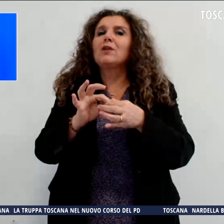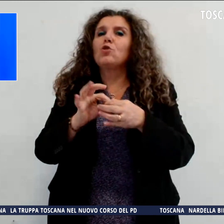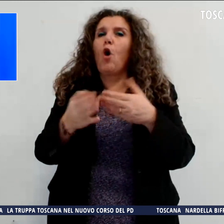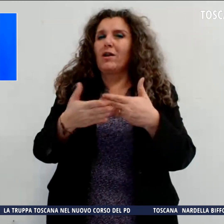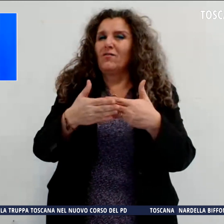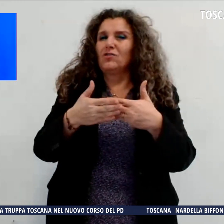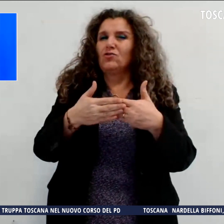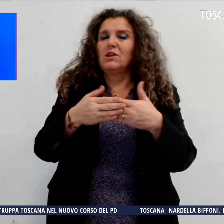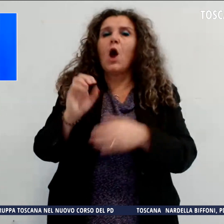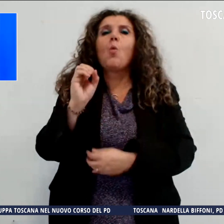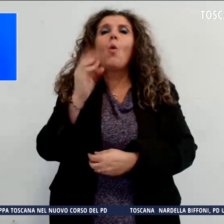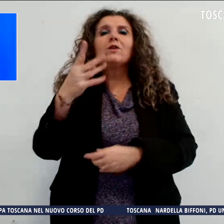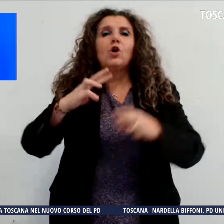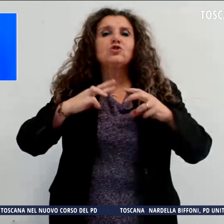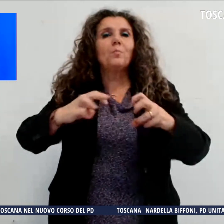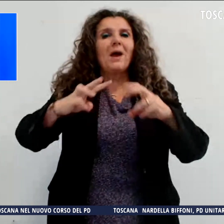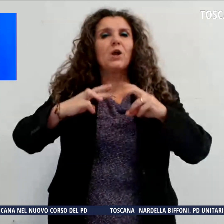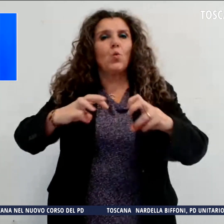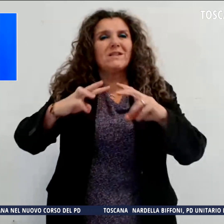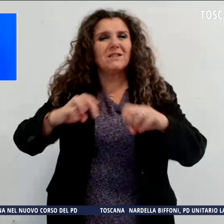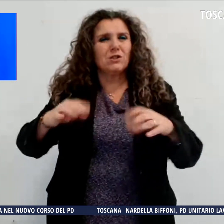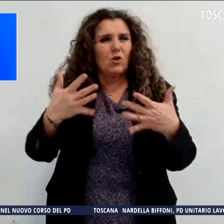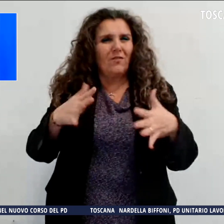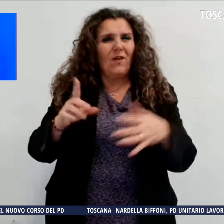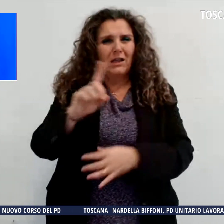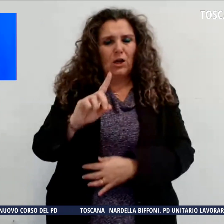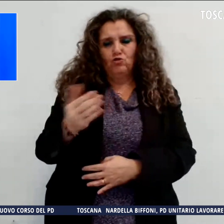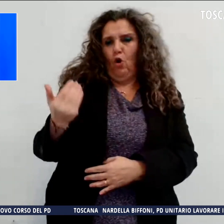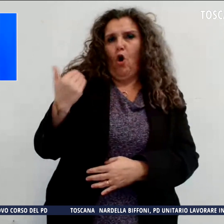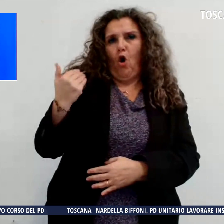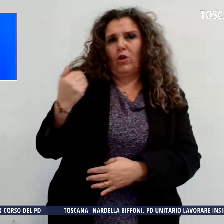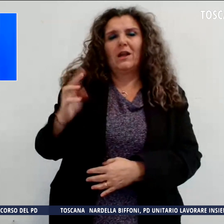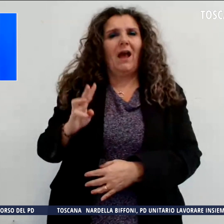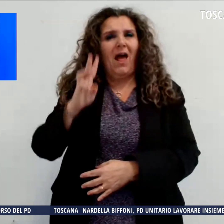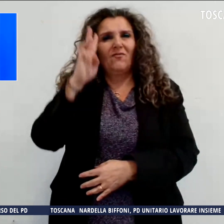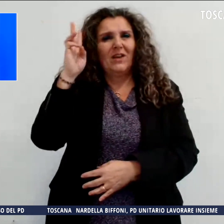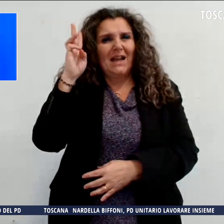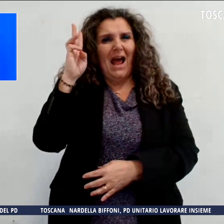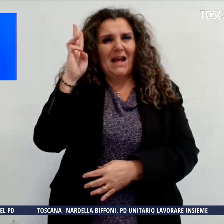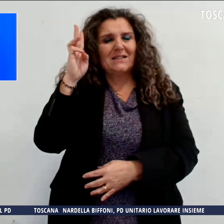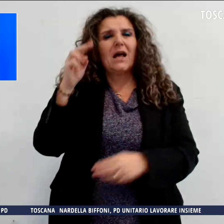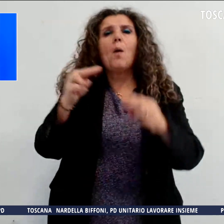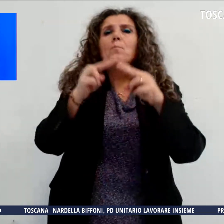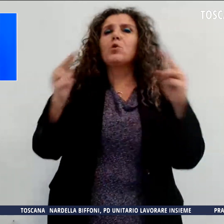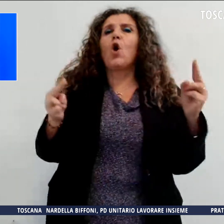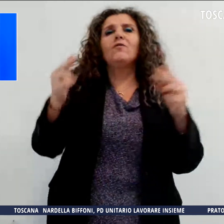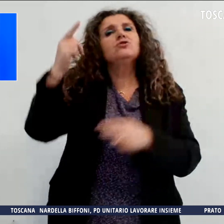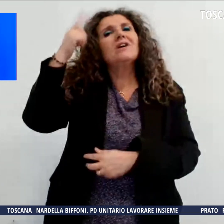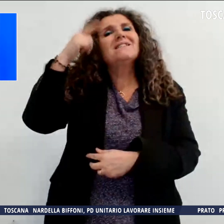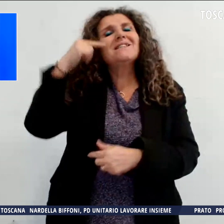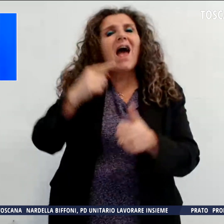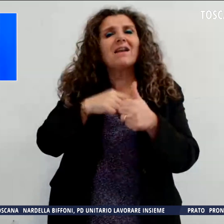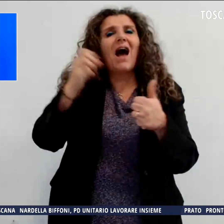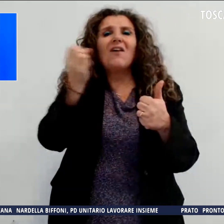perquisizioni eseguite nei giorni scorsi dalle fiamme gialle nelle province di Siena, Firenze,